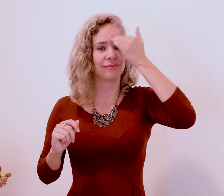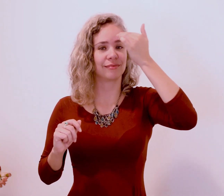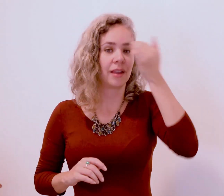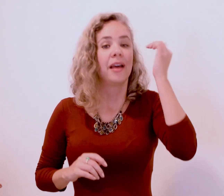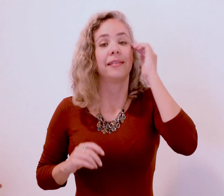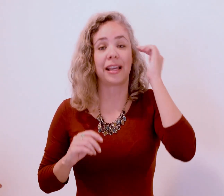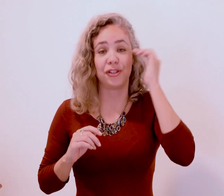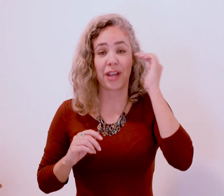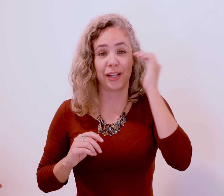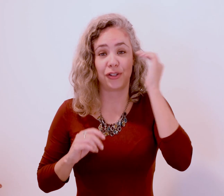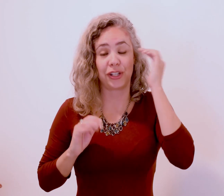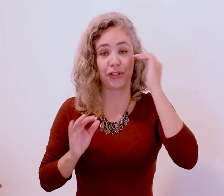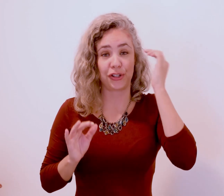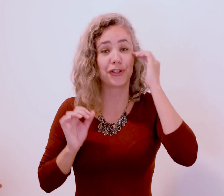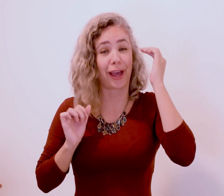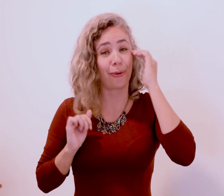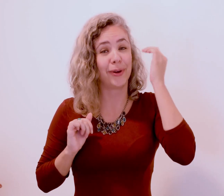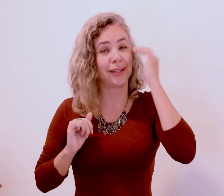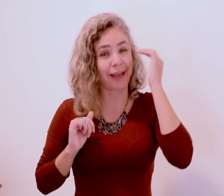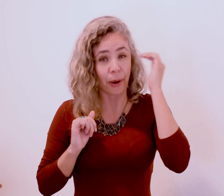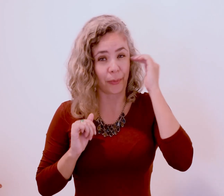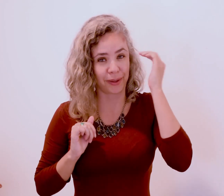Tem gente que diz que a coisa está ruim